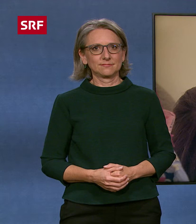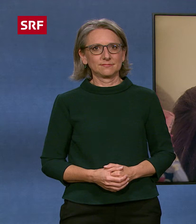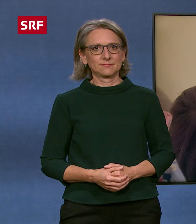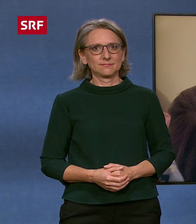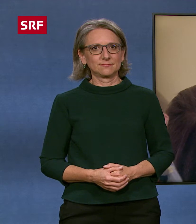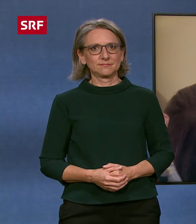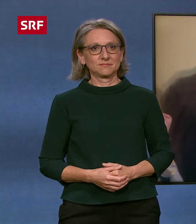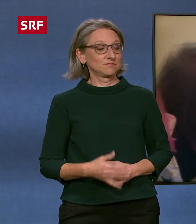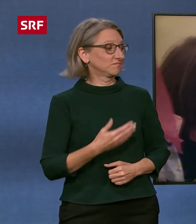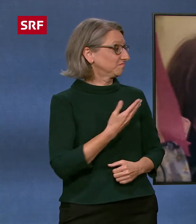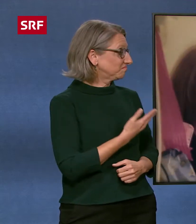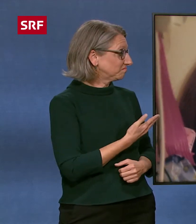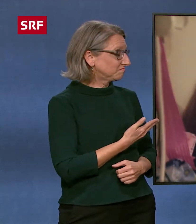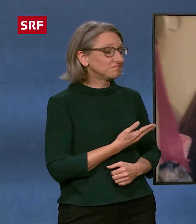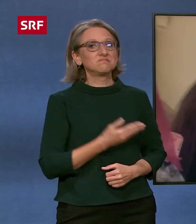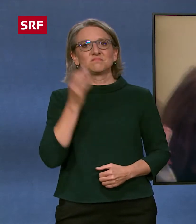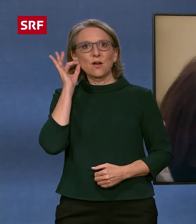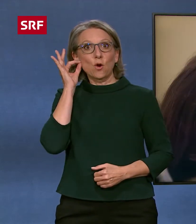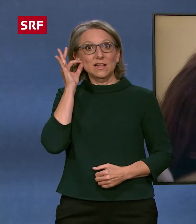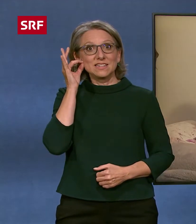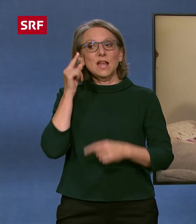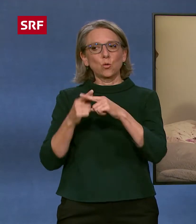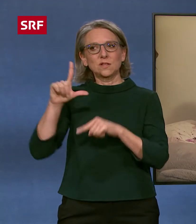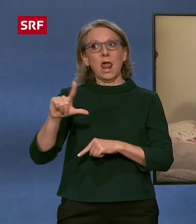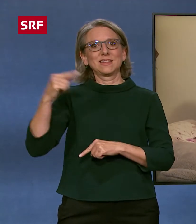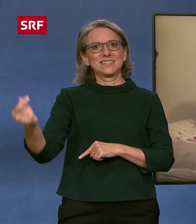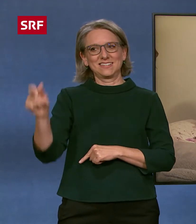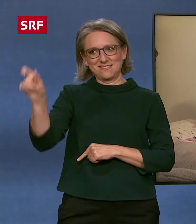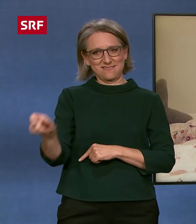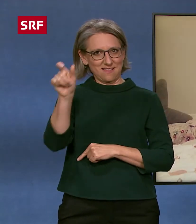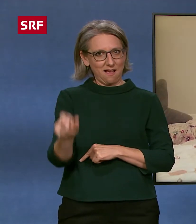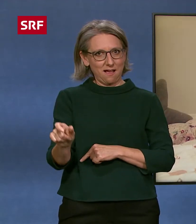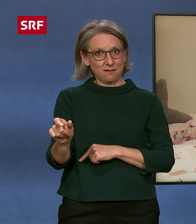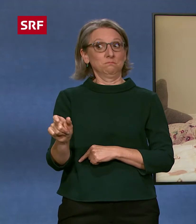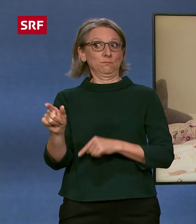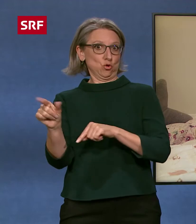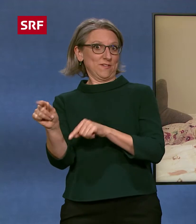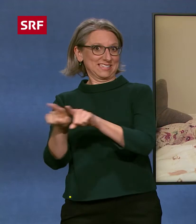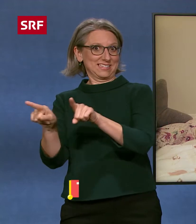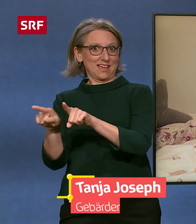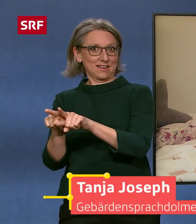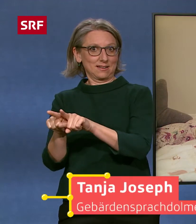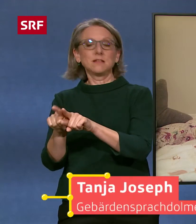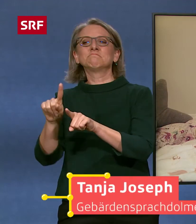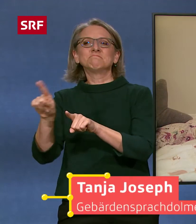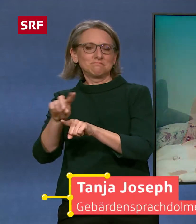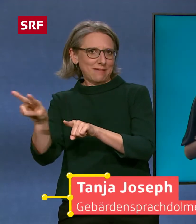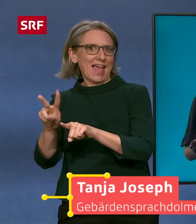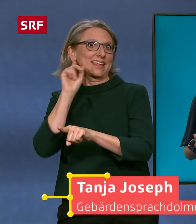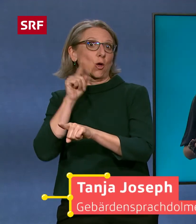Das hier sind Florentina und Ladina. Sie sind Schwestern und beide gehörlose, so wie ihre Eltern auch. Darum brauchen sie